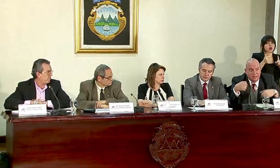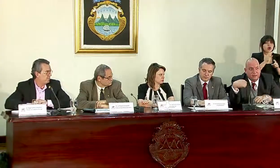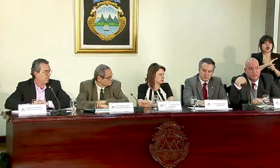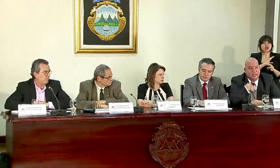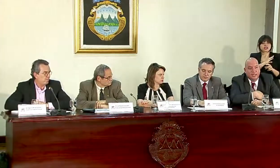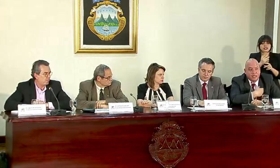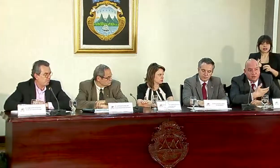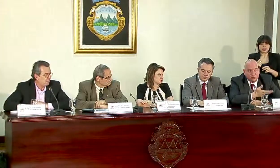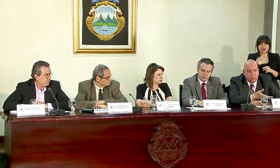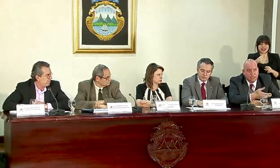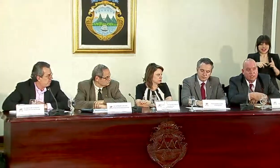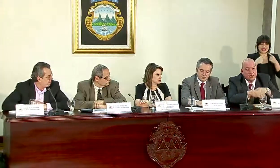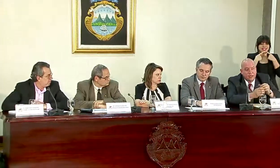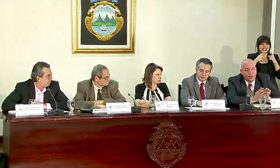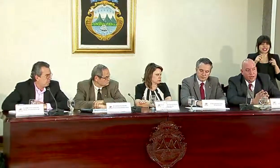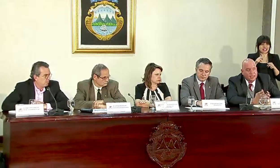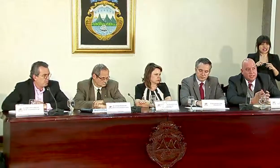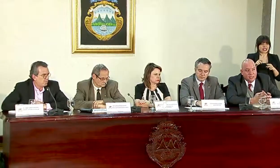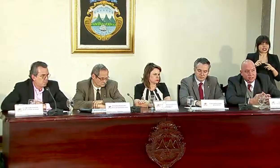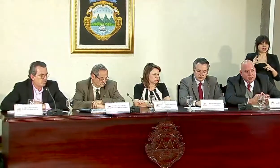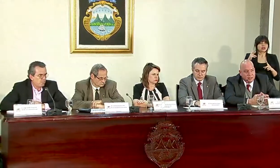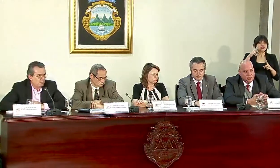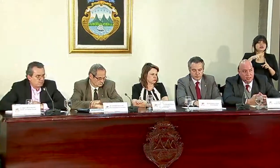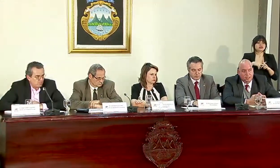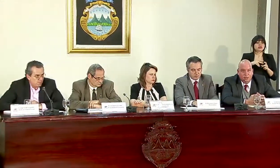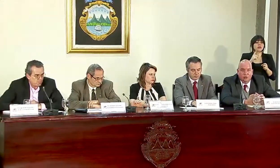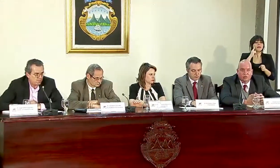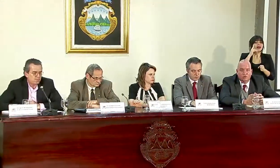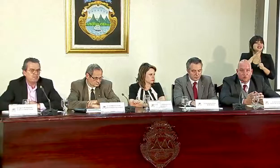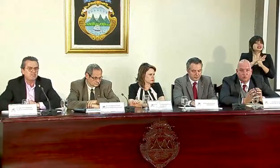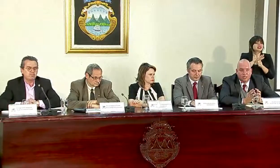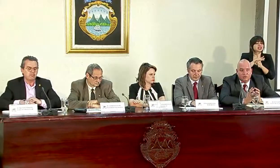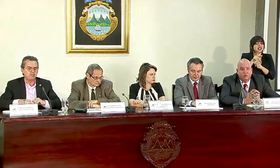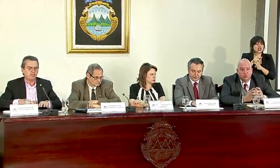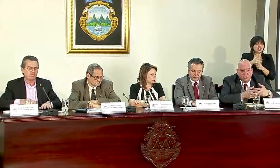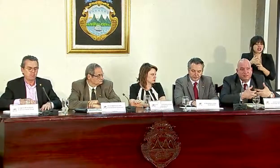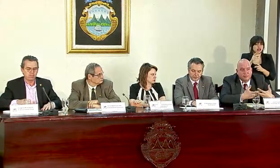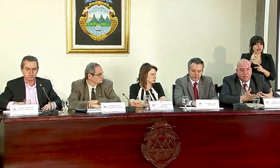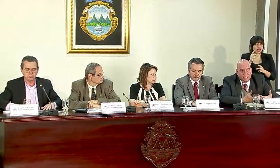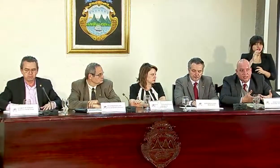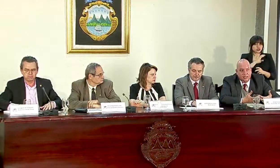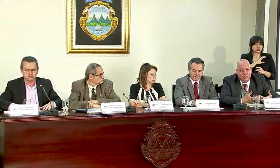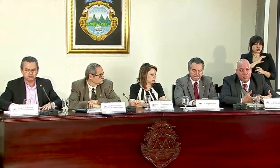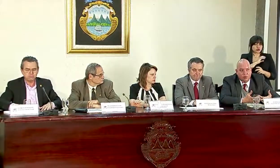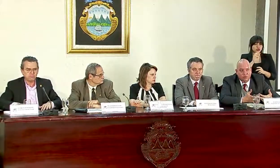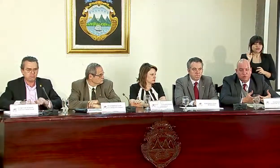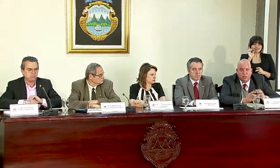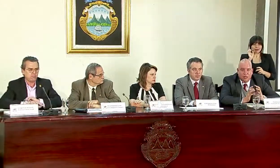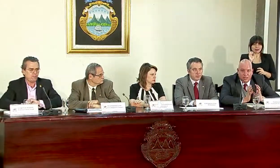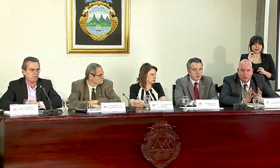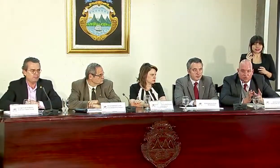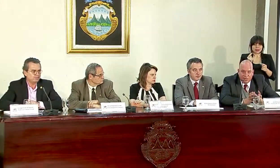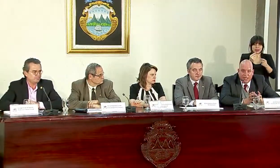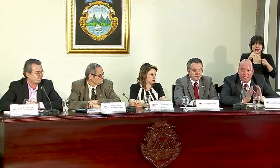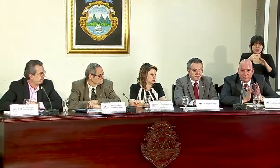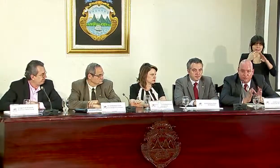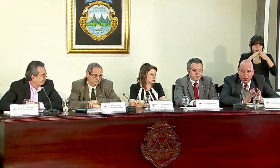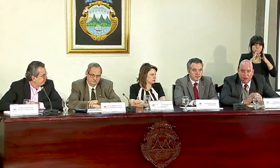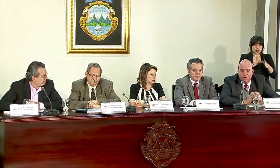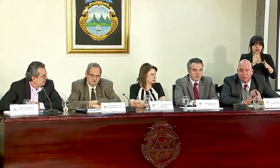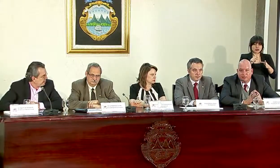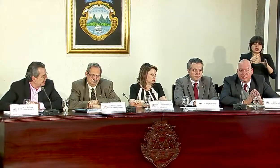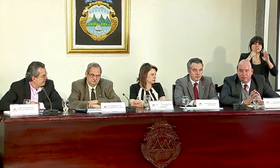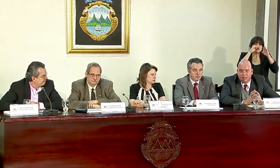inmediatas. El decreto viene a llenar lo que son las soluciones inmediatas de la población y eso está